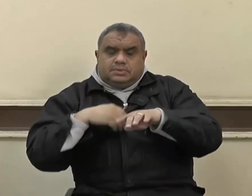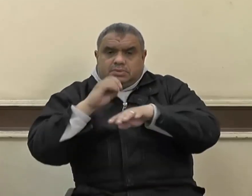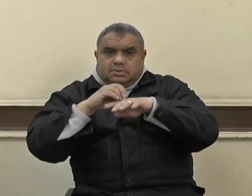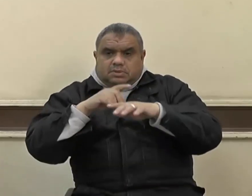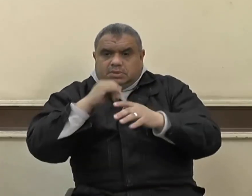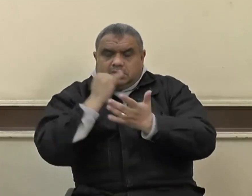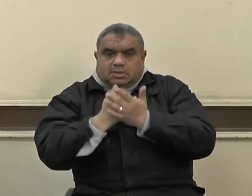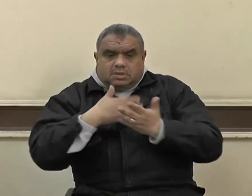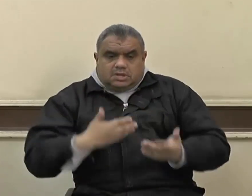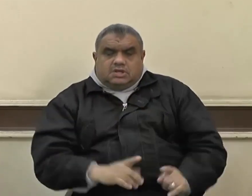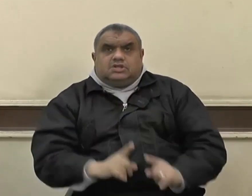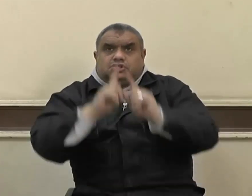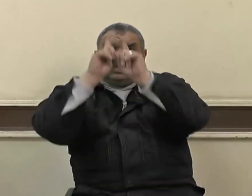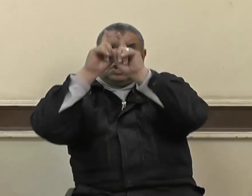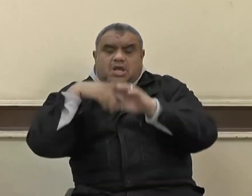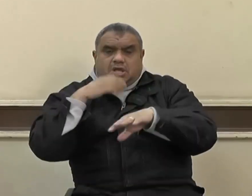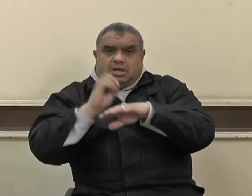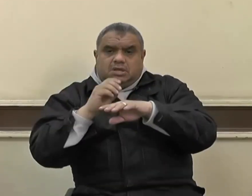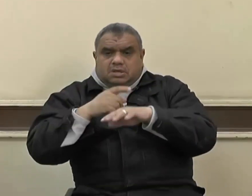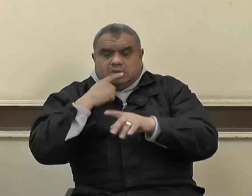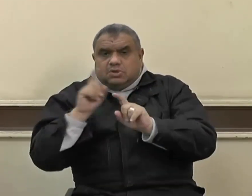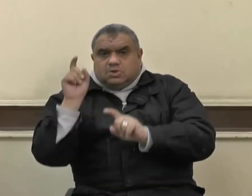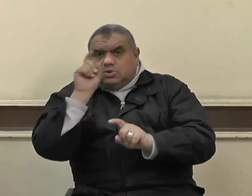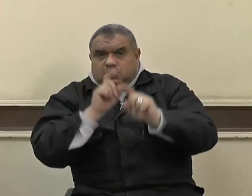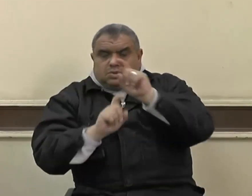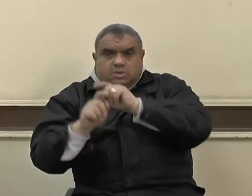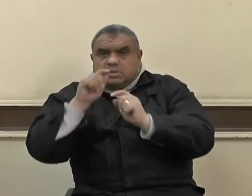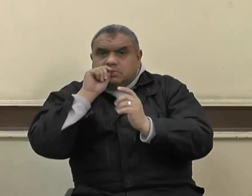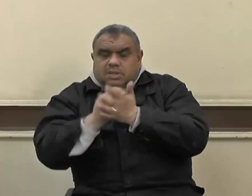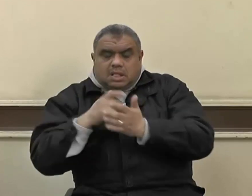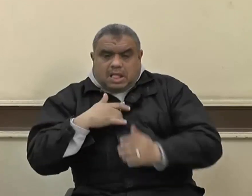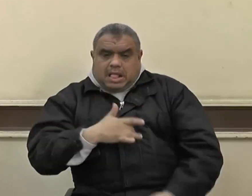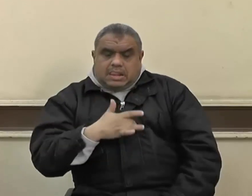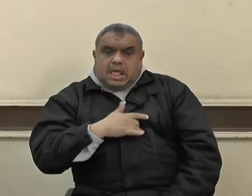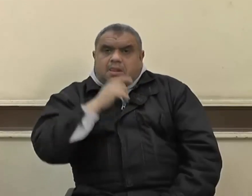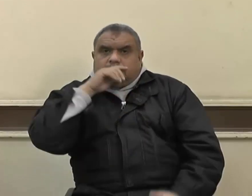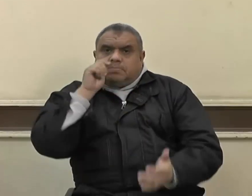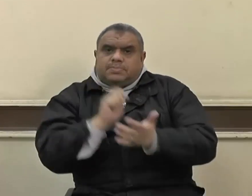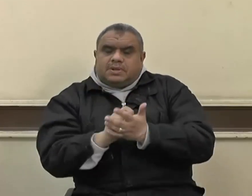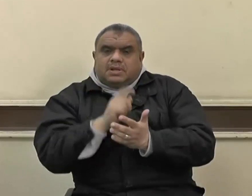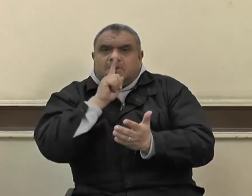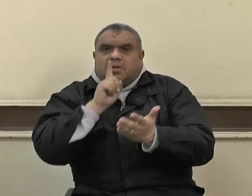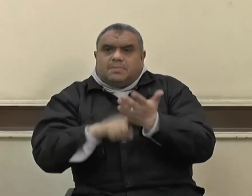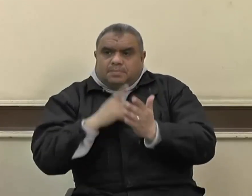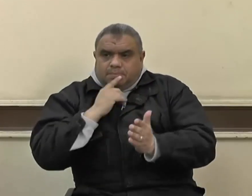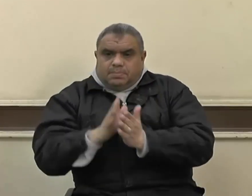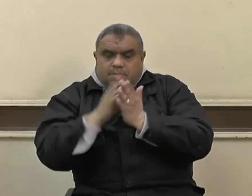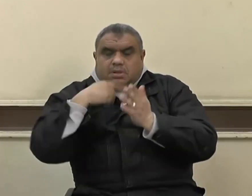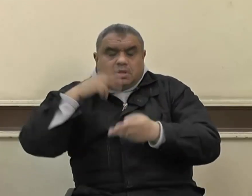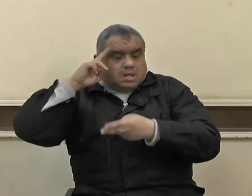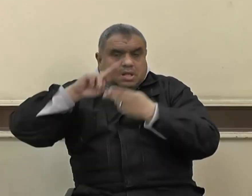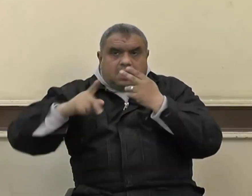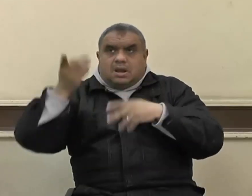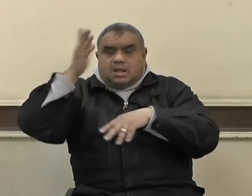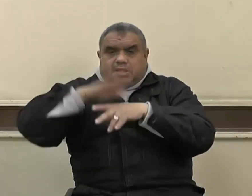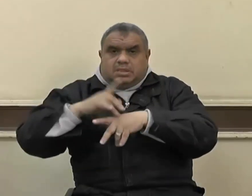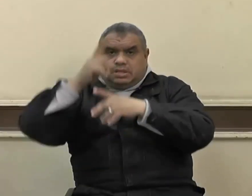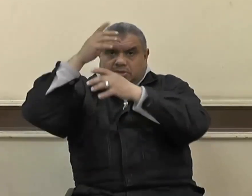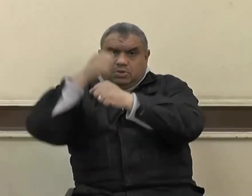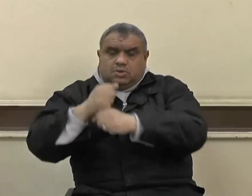وضحى في سبيله قال صلى الله عليه وسلم من قاتل لتكون كلمة الله